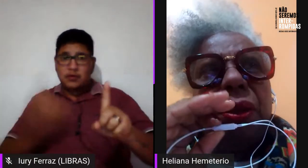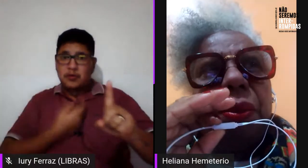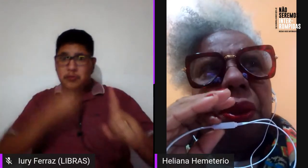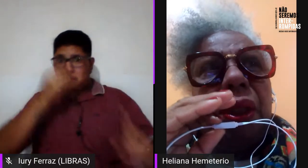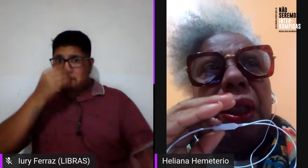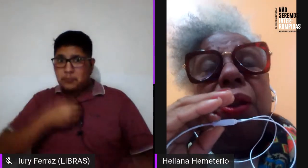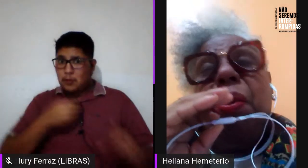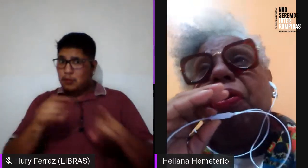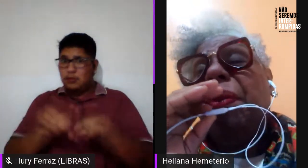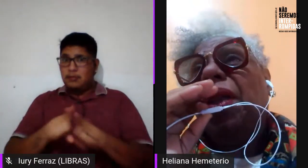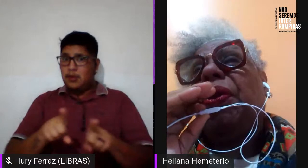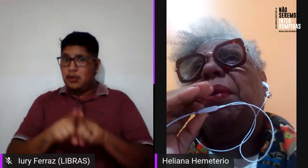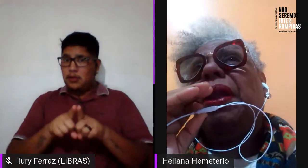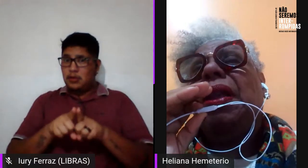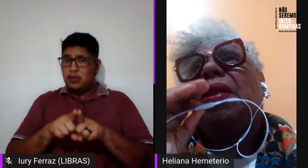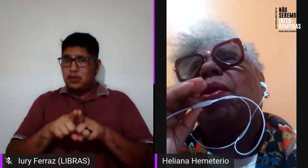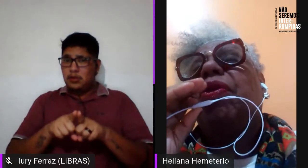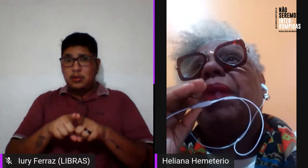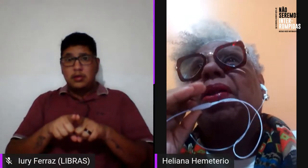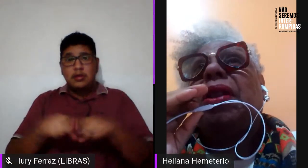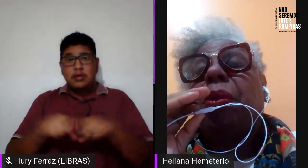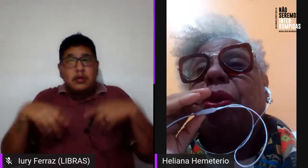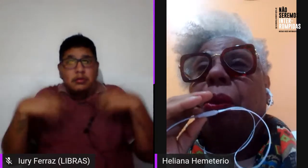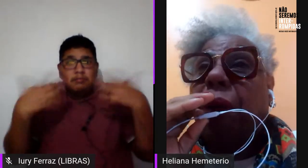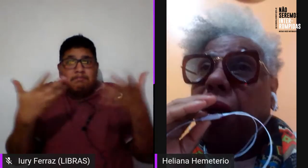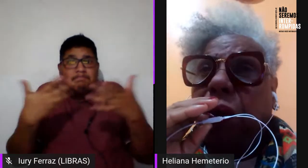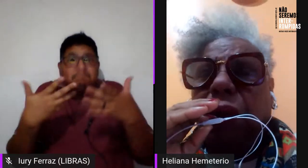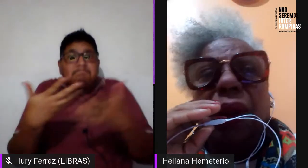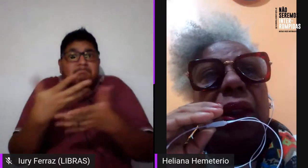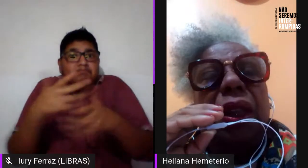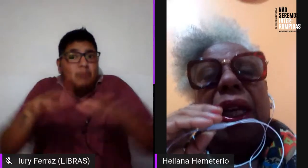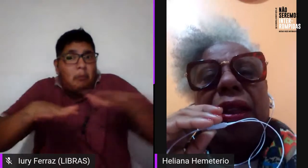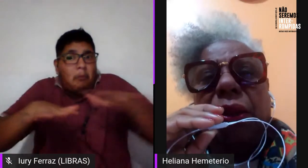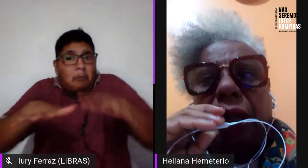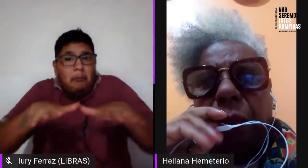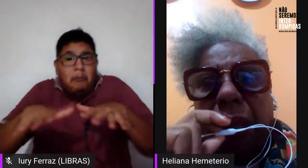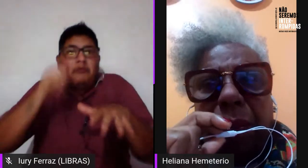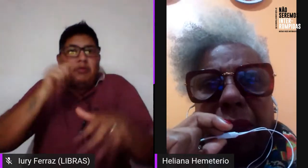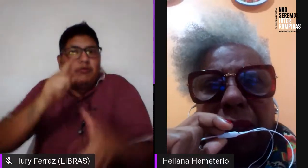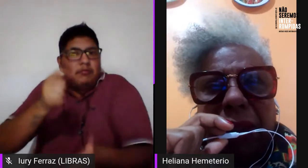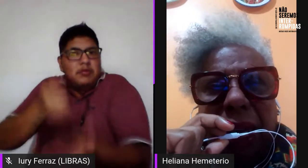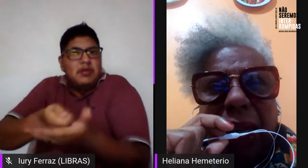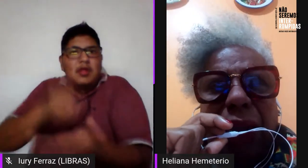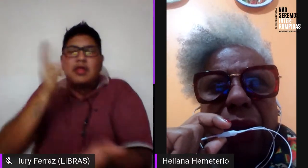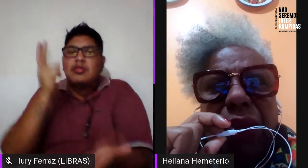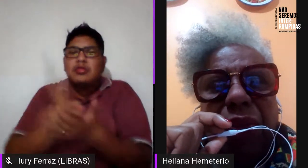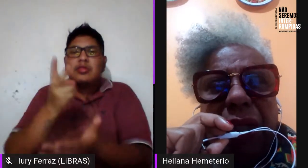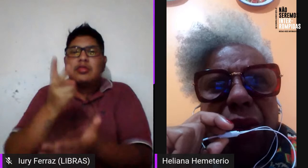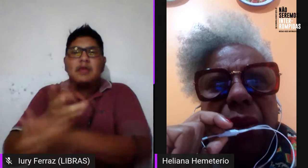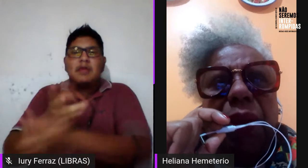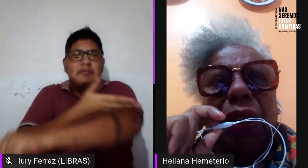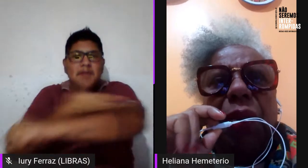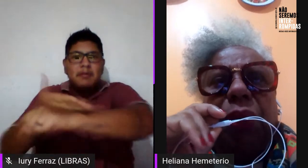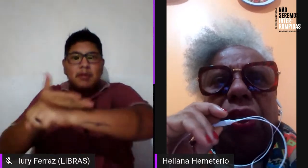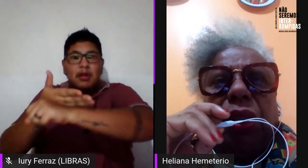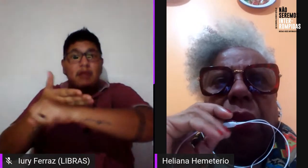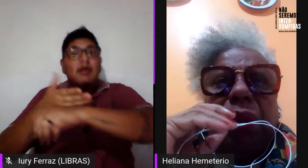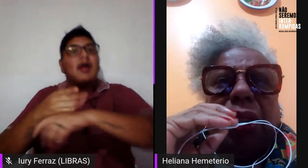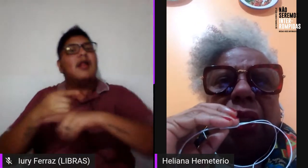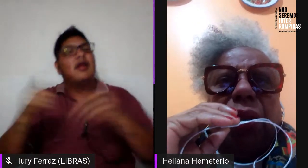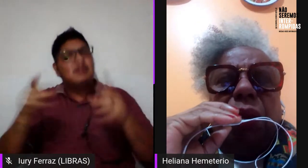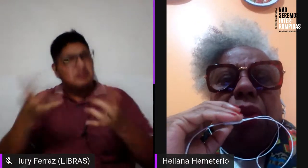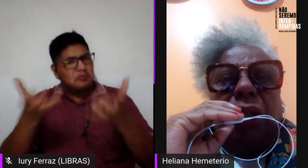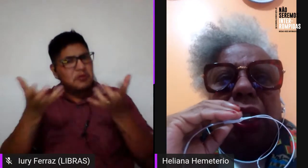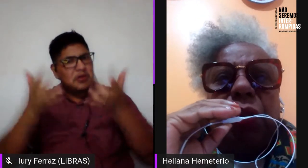Pelo machismo. E o movimento feminista é um movimento sempre muito branco, que, aliás, eu quero parabenizar o evento, porque